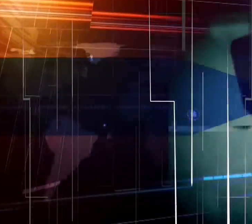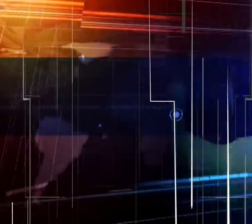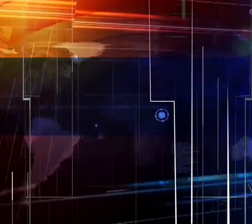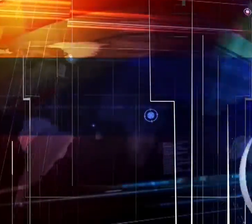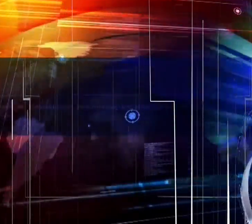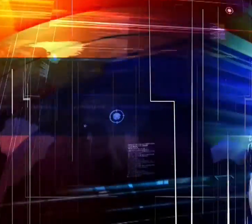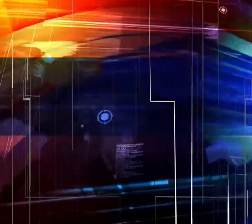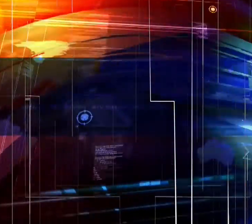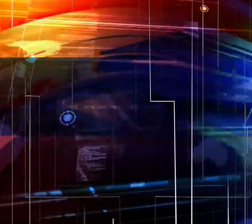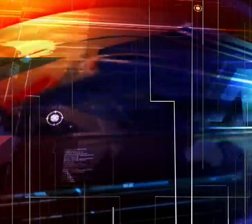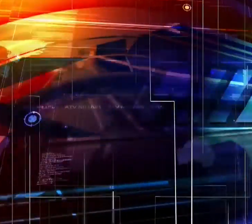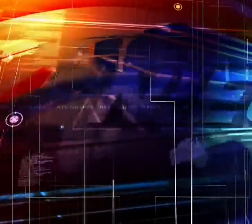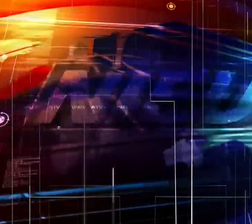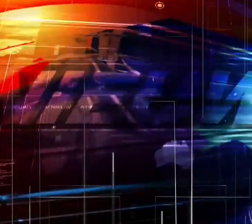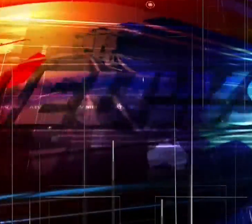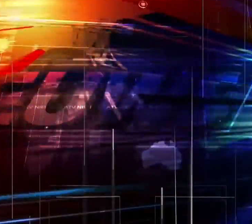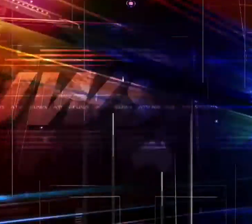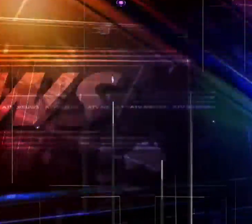MUZIEK